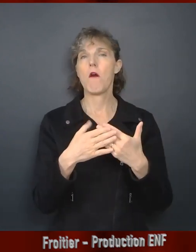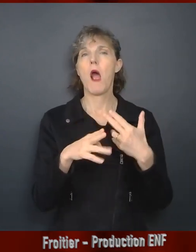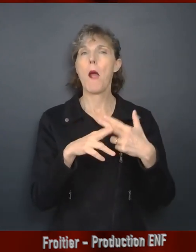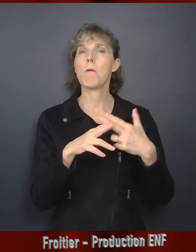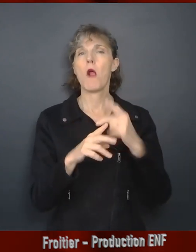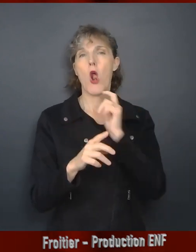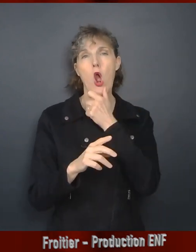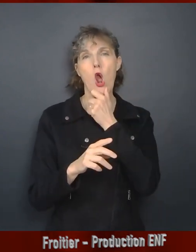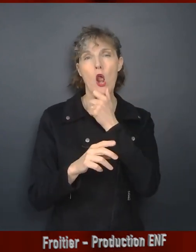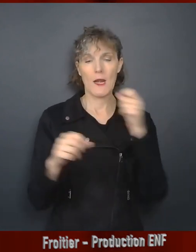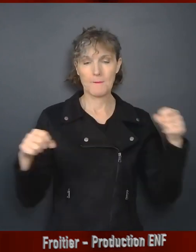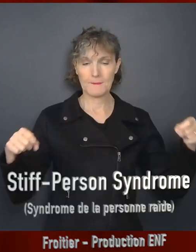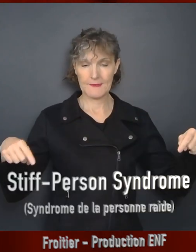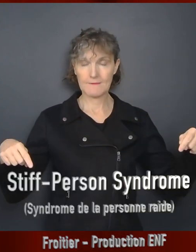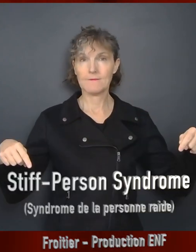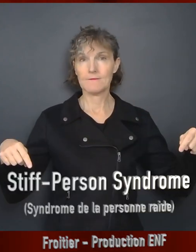« Stiff Person Syndrome »,